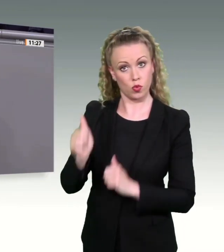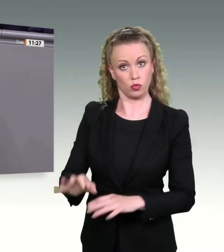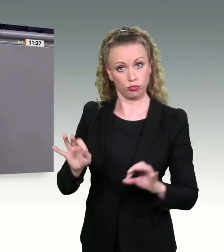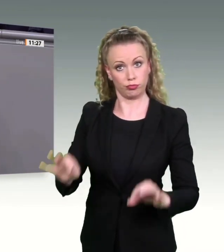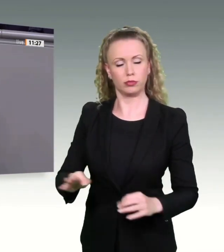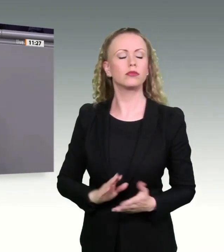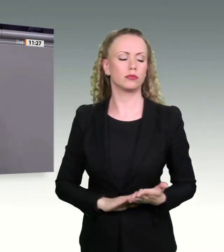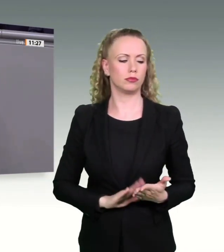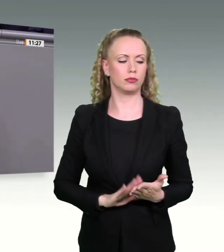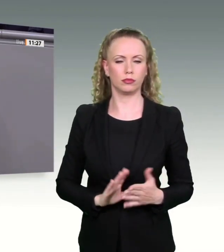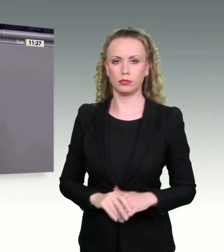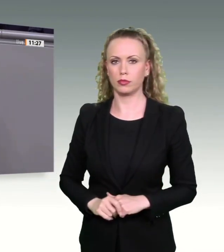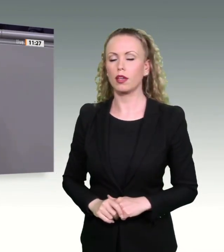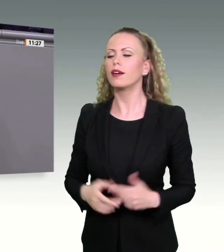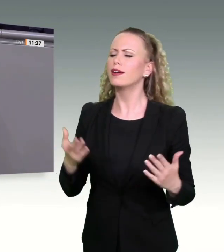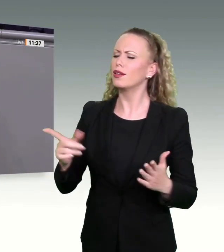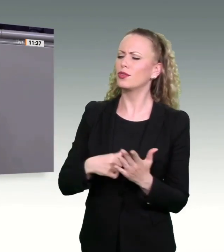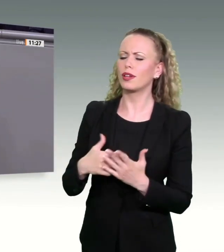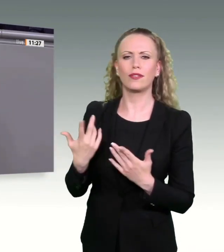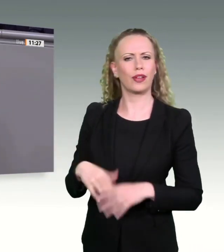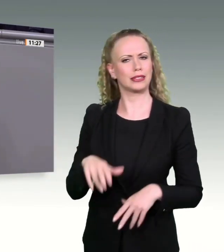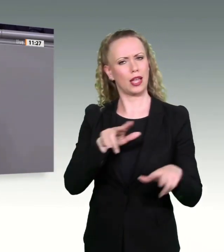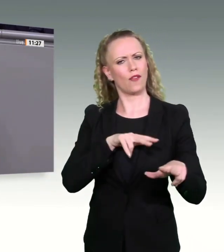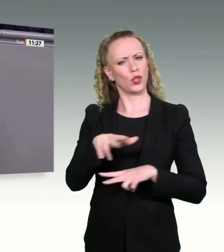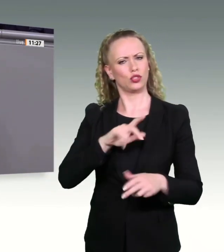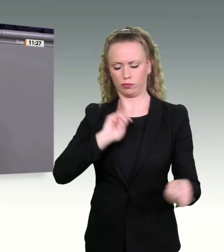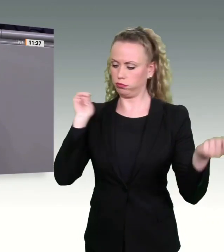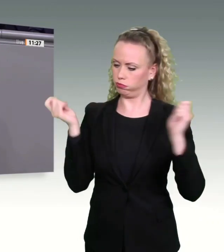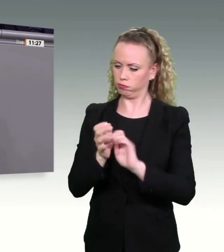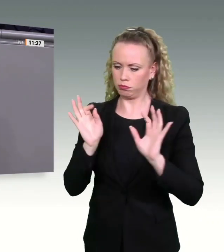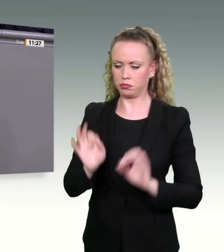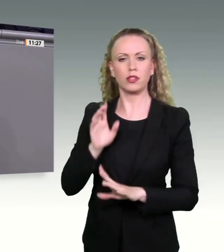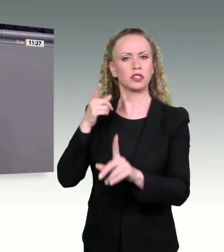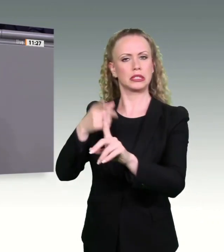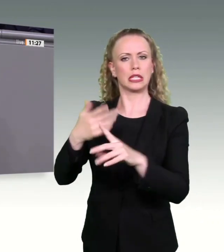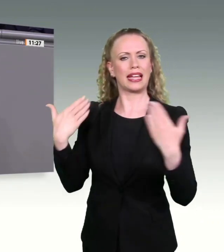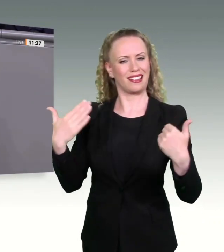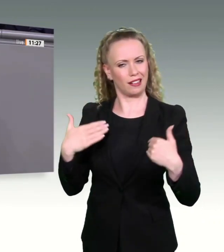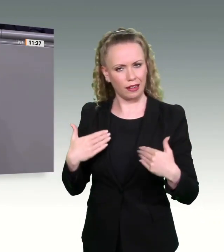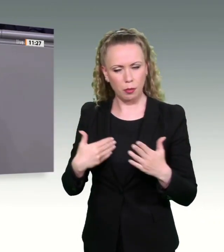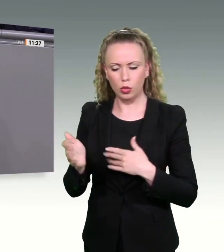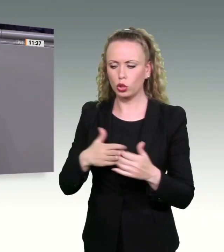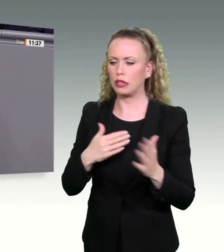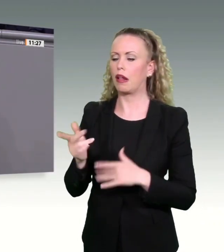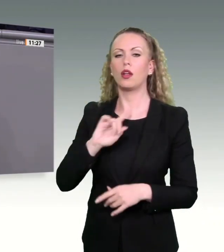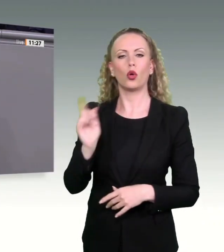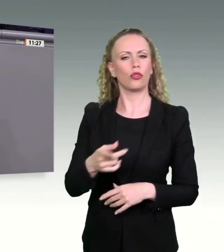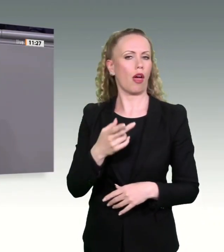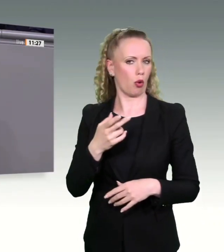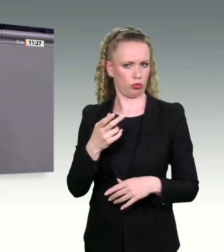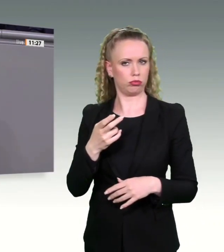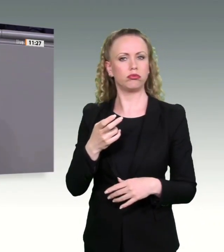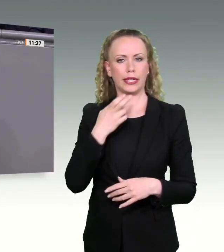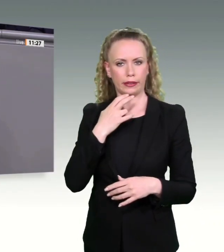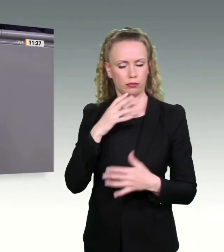Sie fordern den nachhaltigen Umbau der Wirtschaft hin zur Klimaneutralität, den schnellen Ausbau der erneuerbaren Energien und wollen damit die